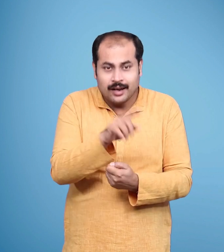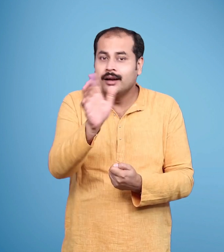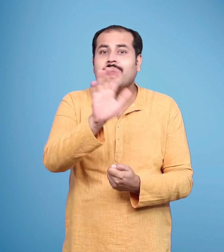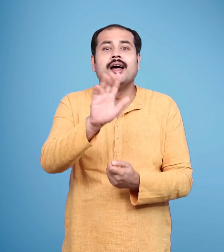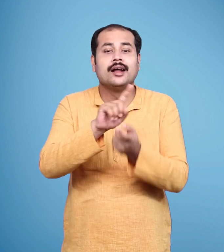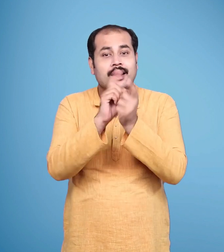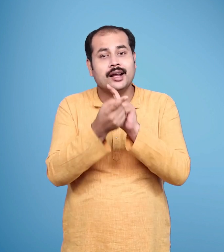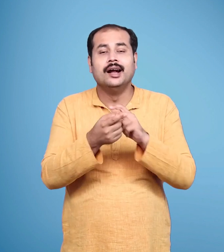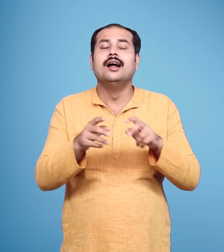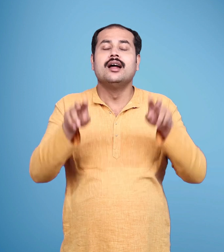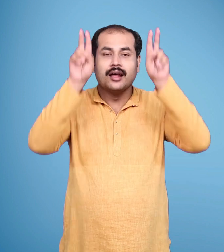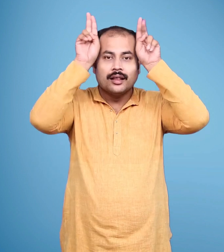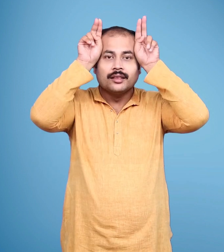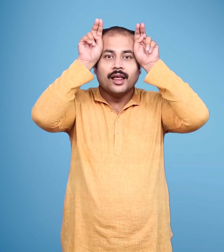रत गधे खीच रहे है